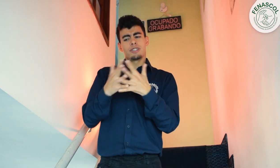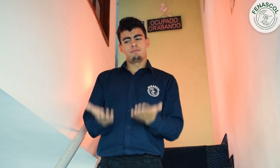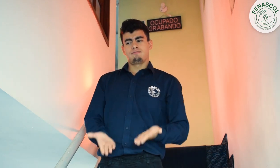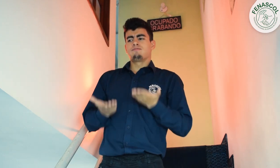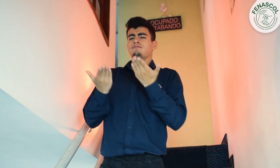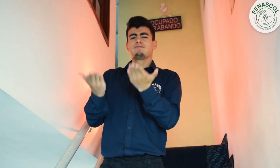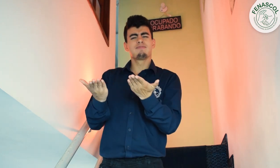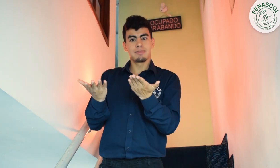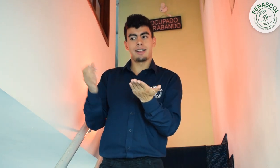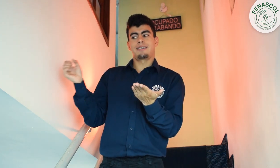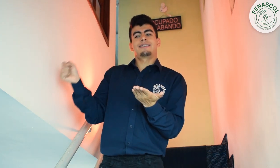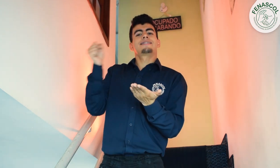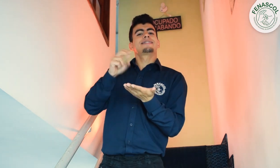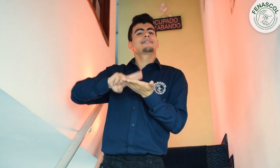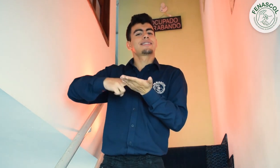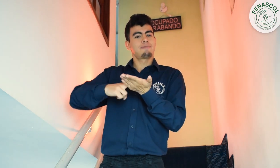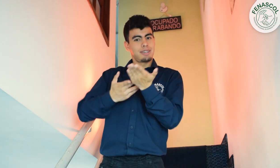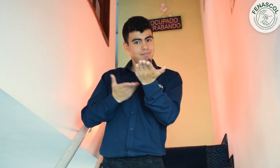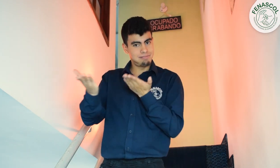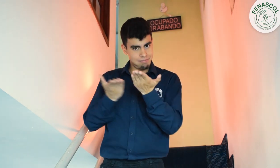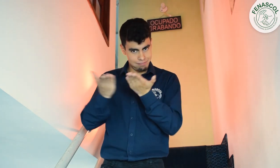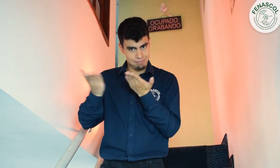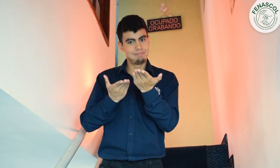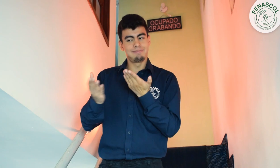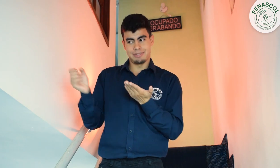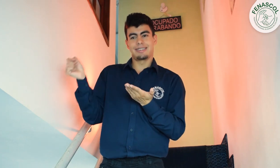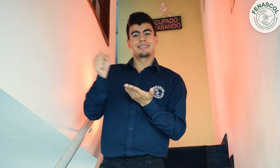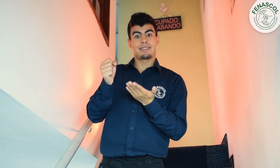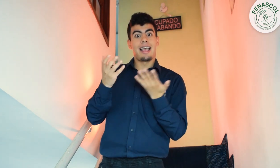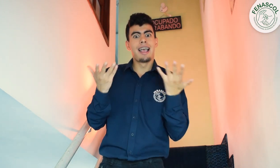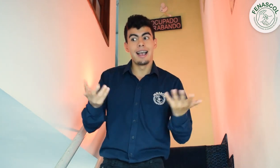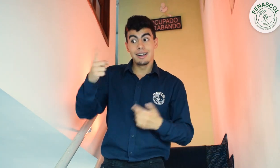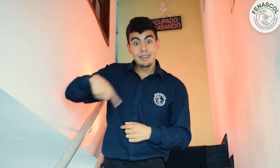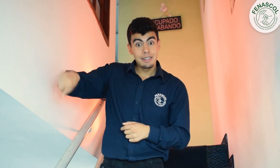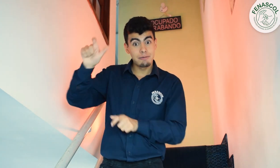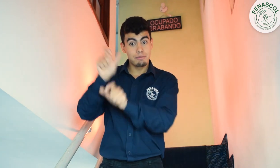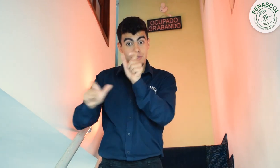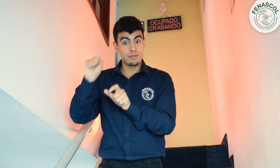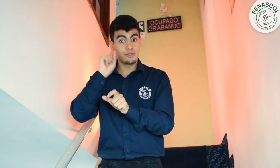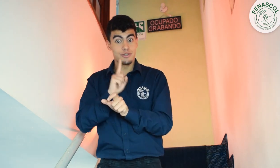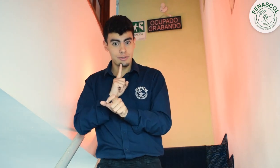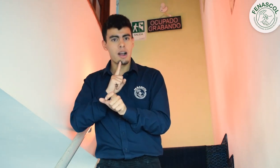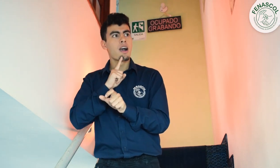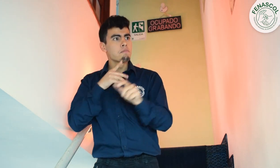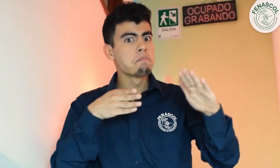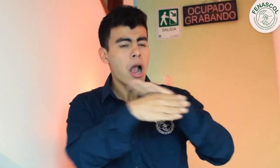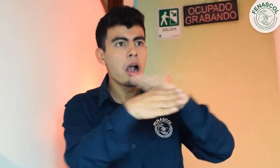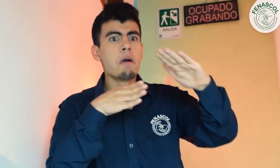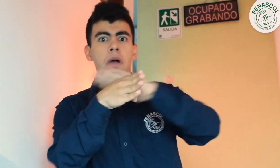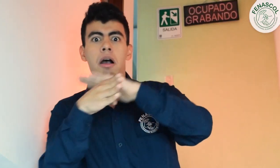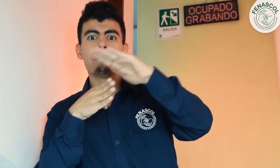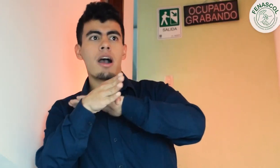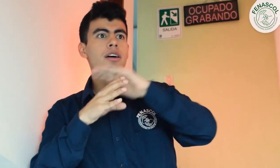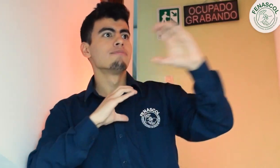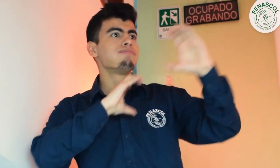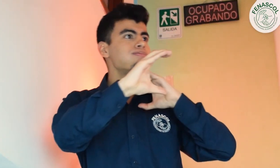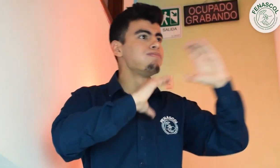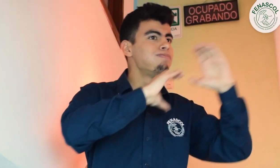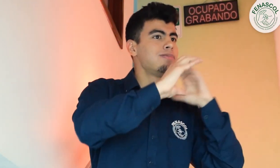razonables por parte de las entidades, como emplear el Servicio de Interpretación, garantizando así la accesibilidad, la